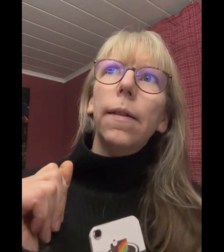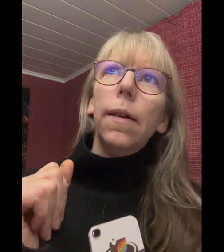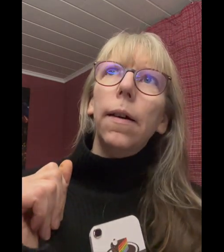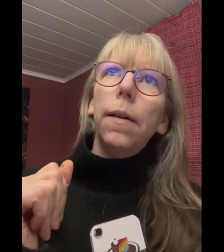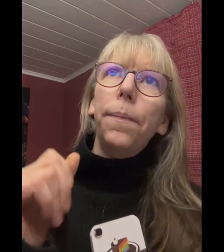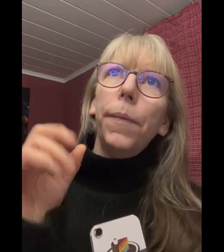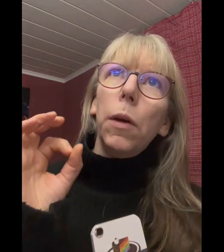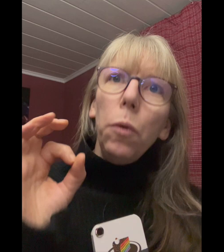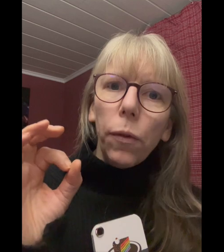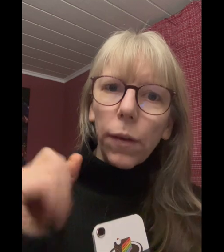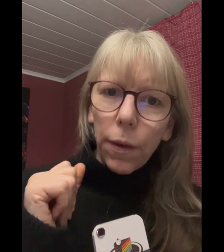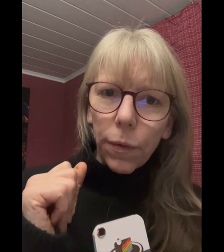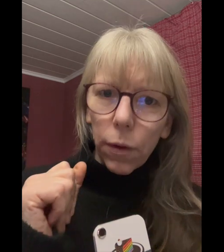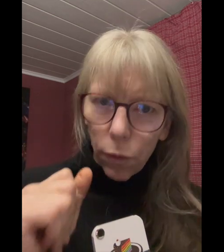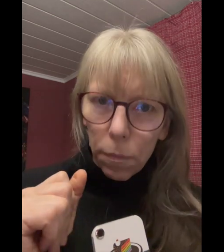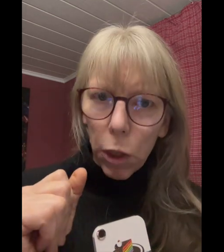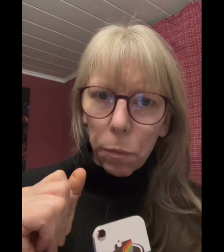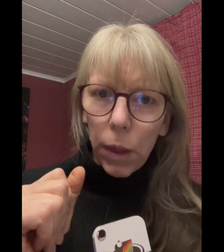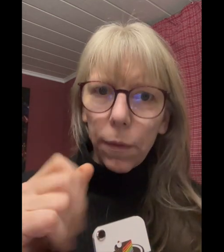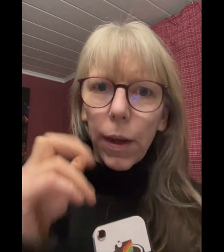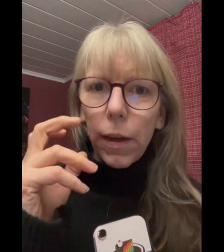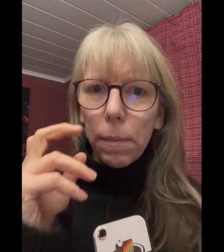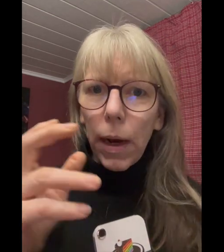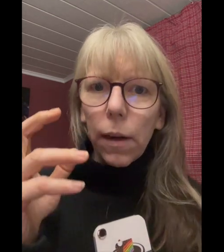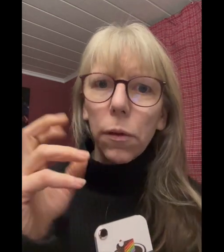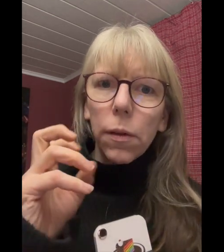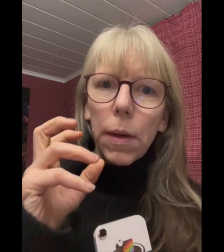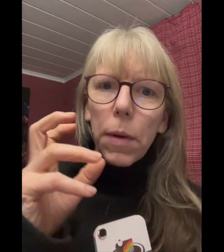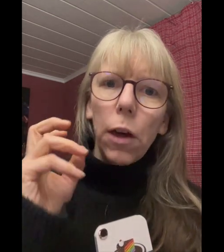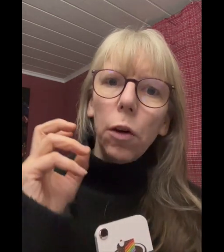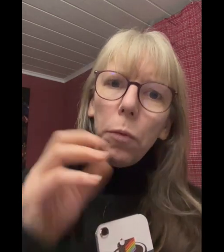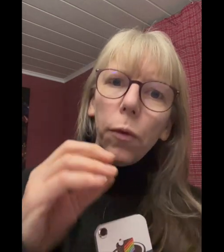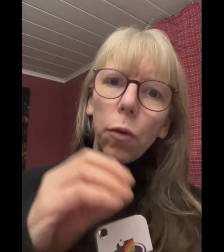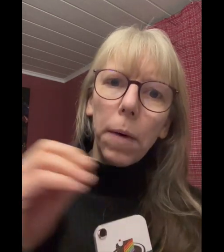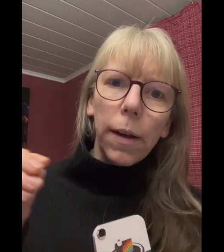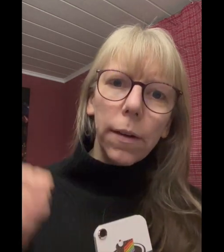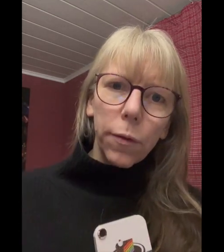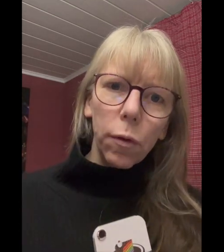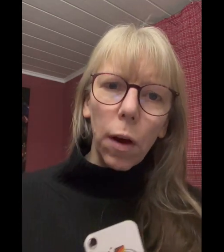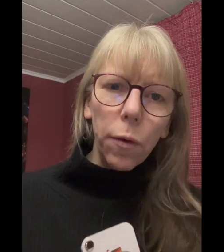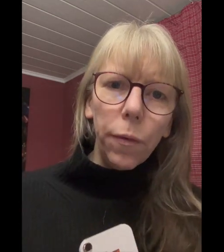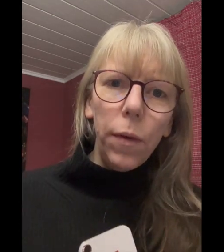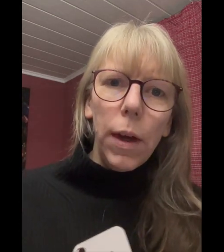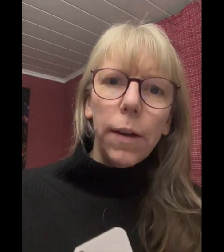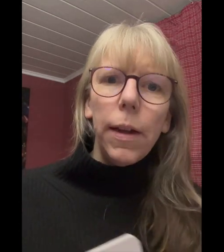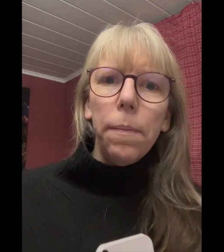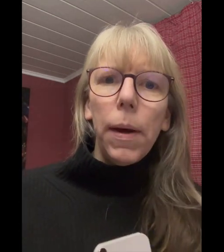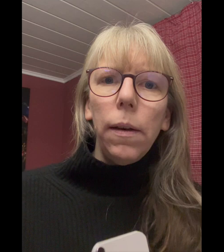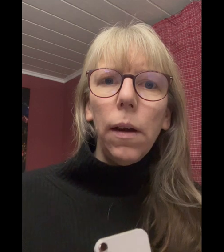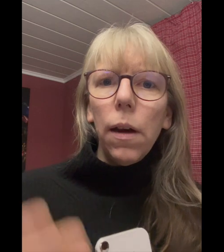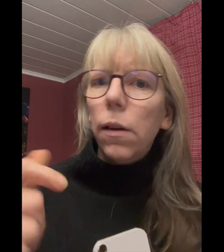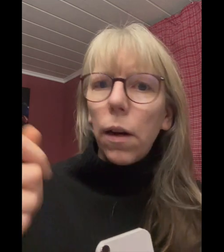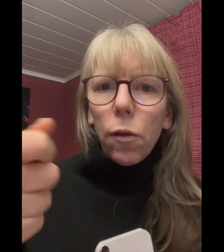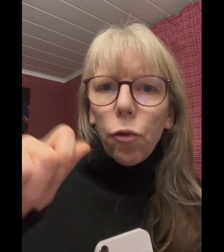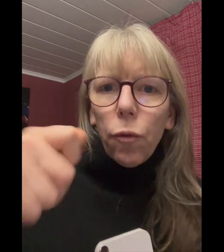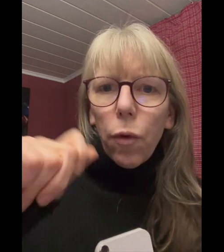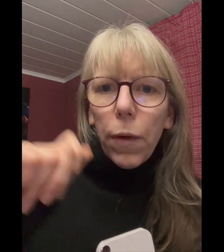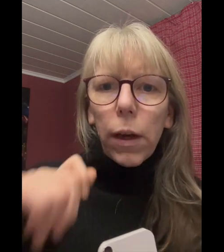Gemüsesaft zum Beispiel, wer ihn mag. Also es gibt Gemüse-Tomatensaft zu kaufen, den man ja dann schon vorweg